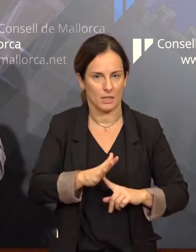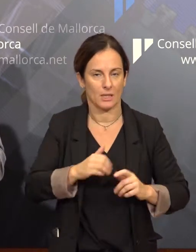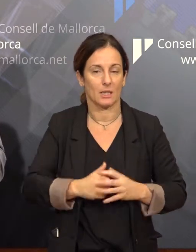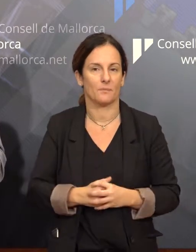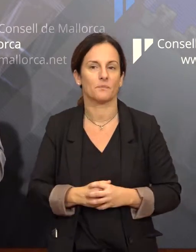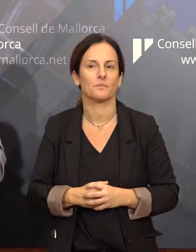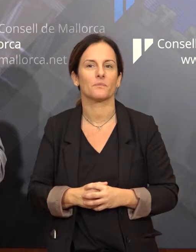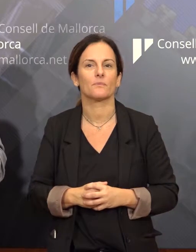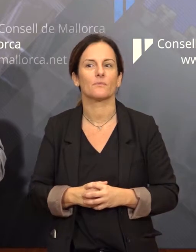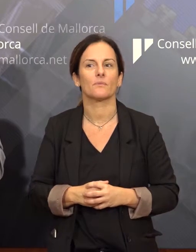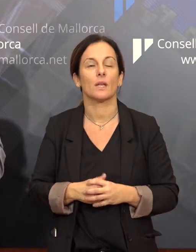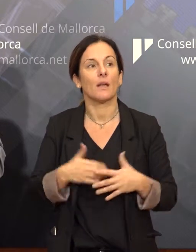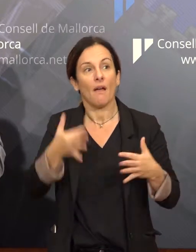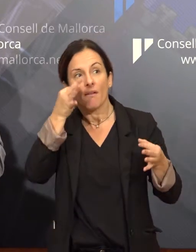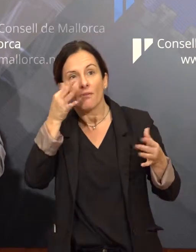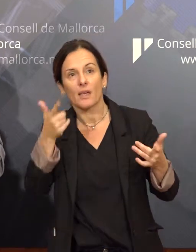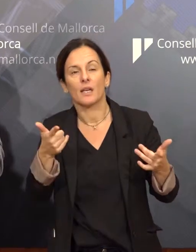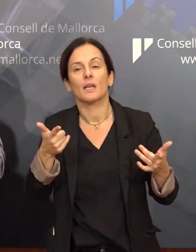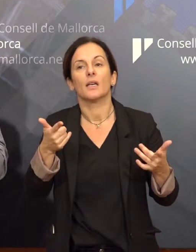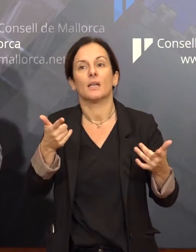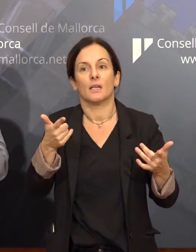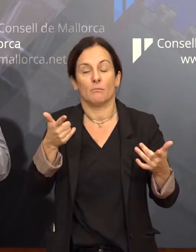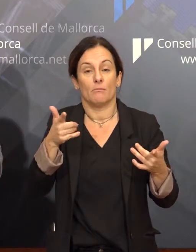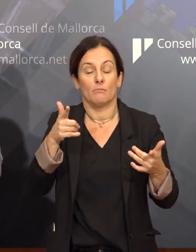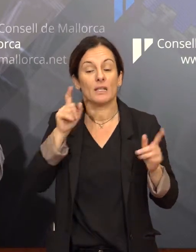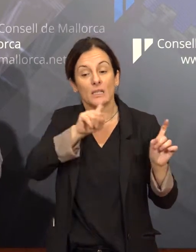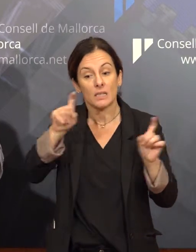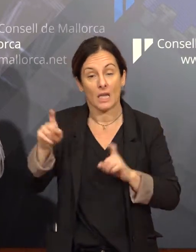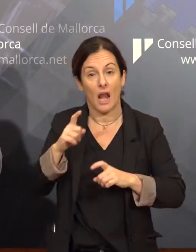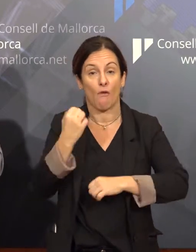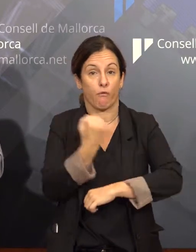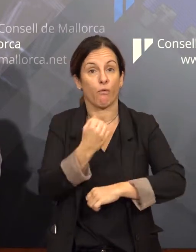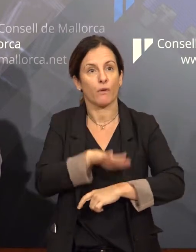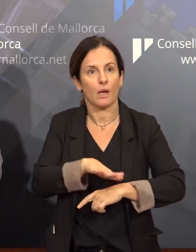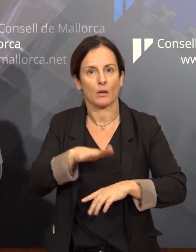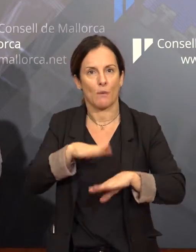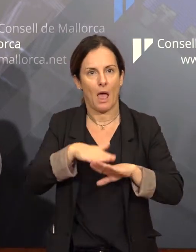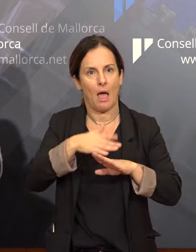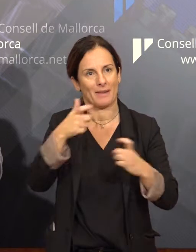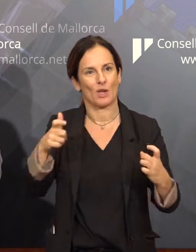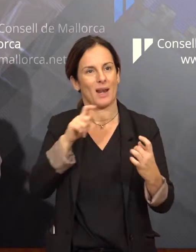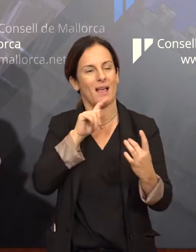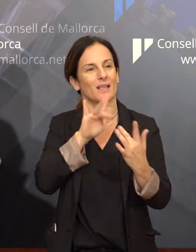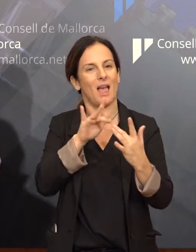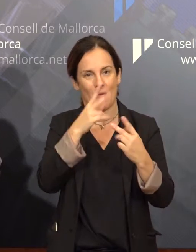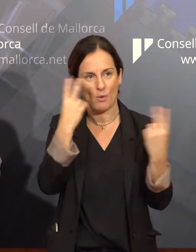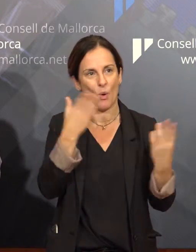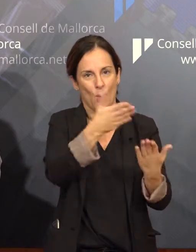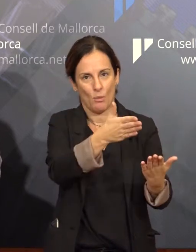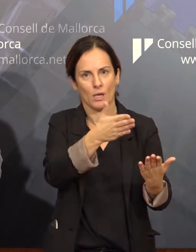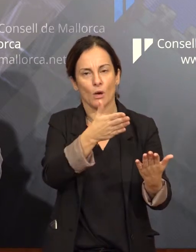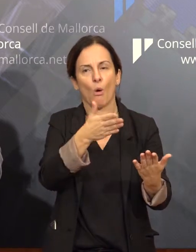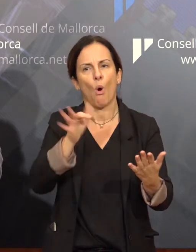tant per la que està de cara en el públic com la que fa feina sense abans de xerrar amb la